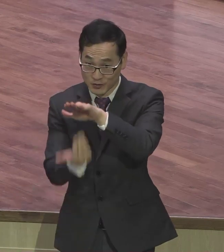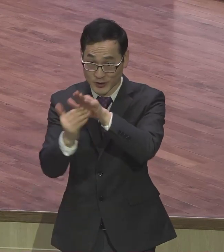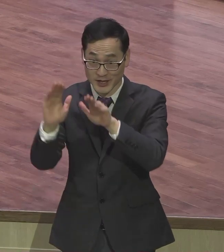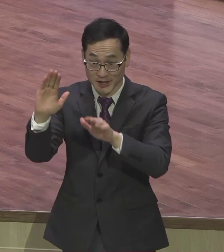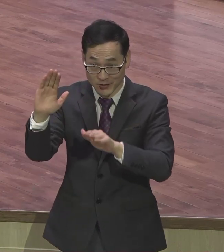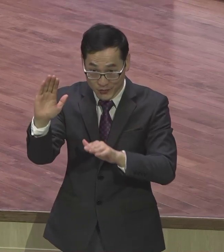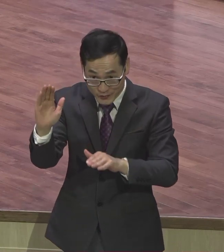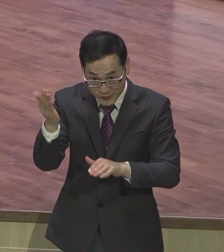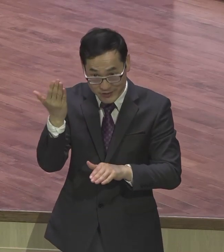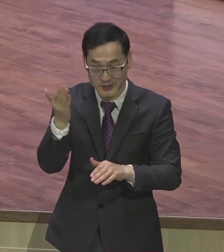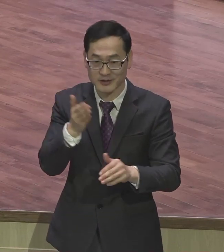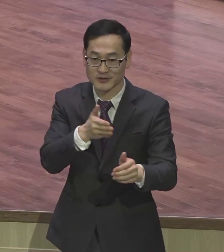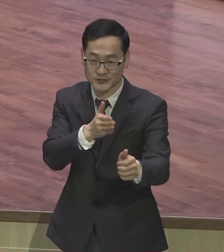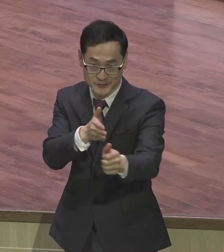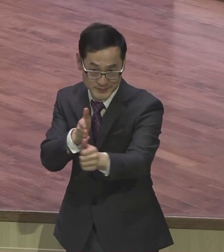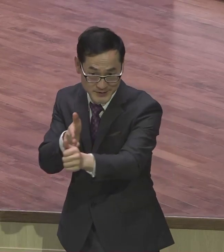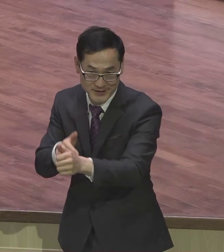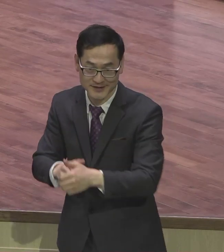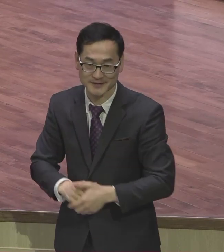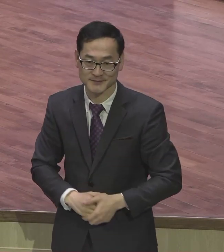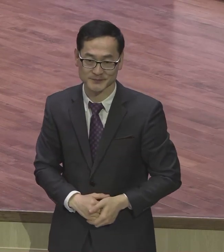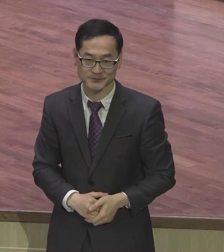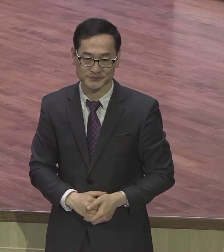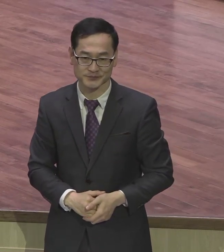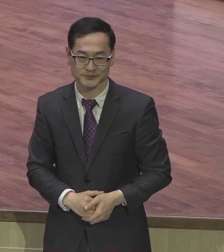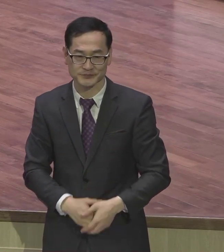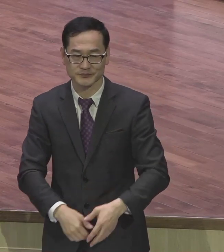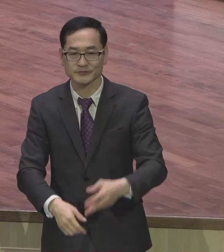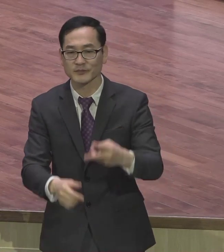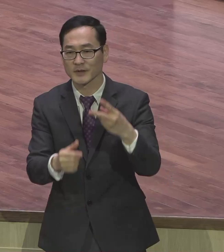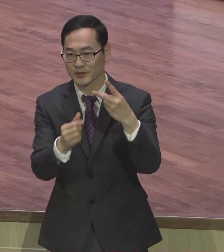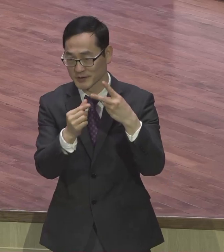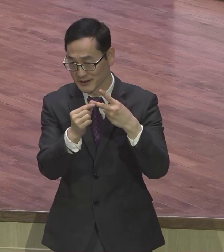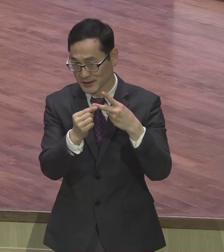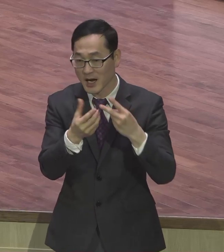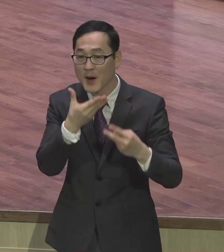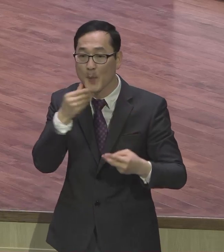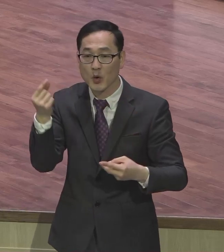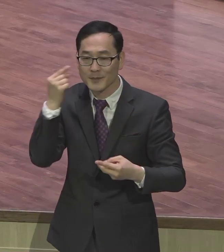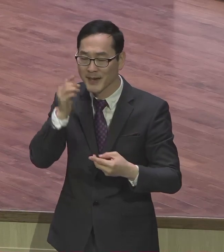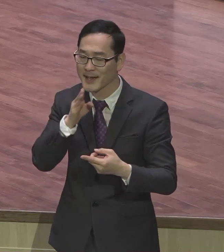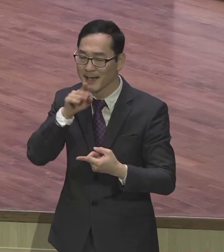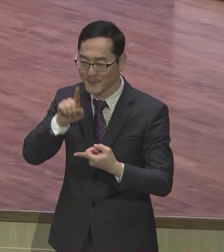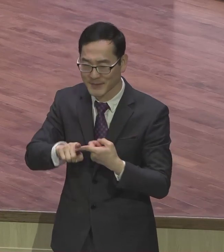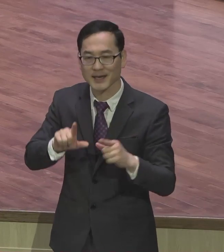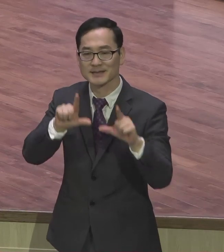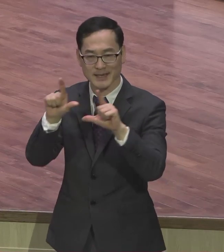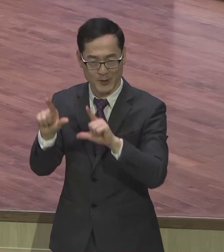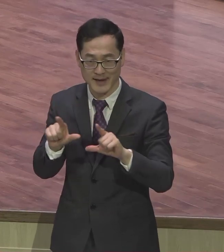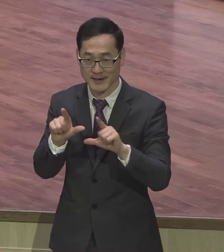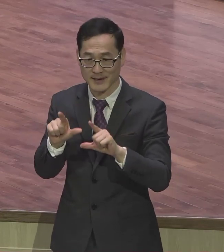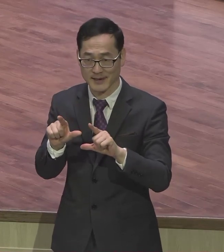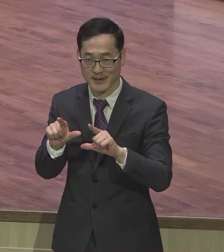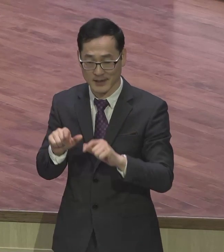하시기를 제문으로 축복합니다 두 번째로 복음에 합당한 생활입니다 27절입니다 오직 너희는